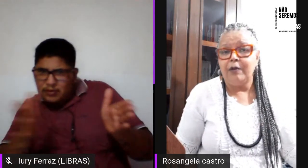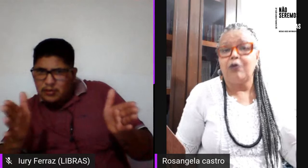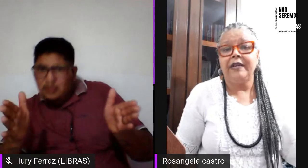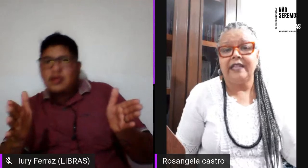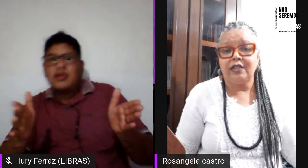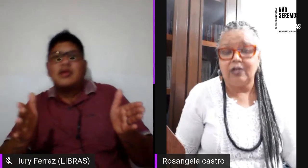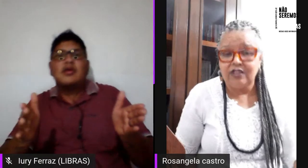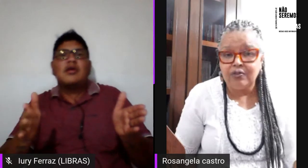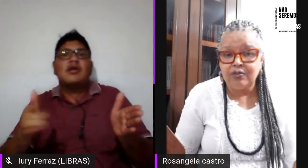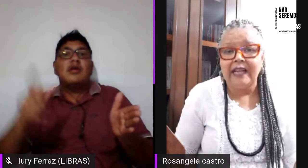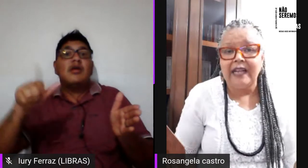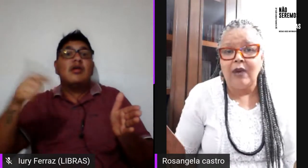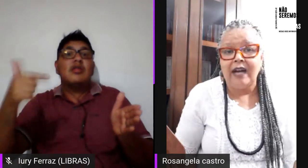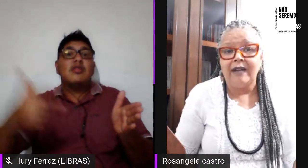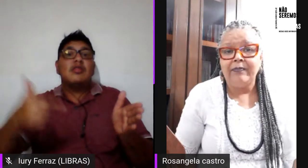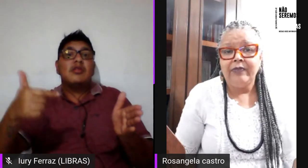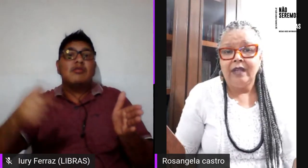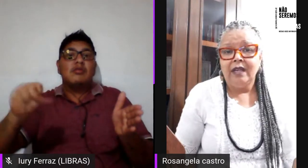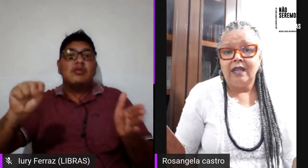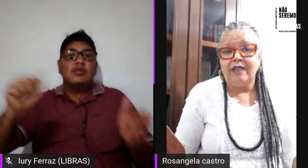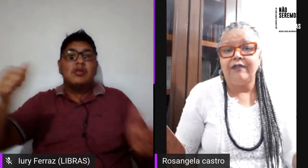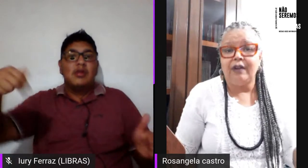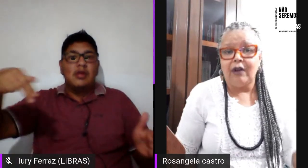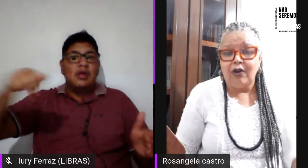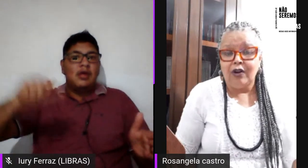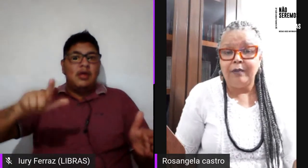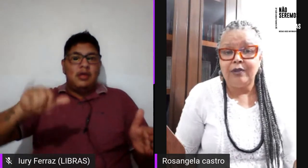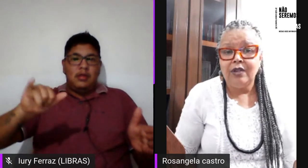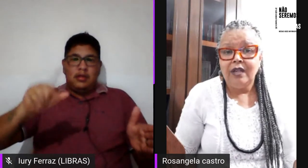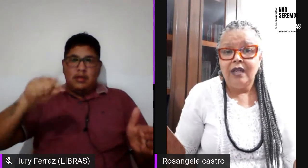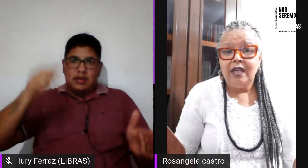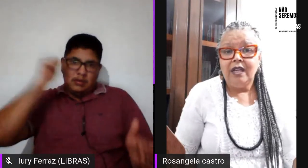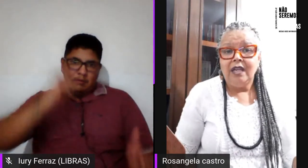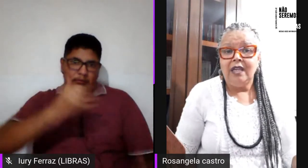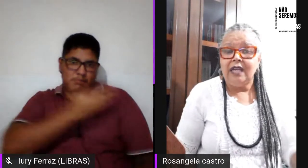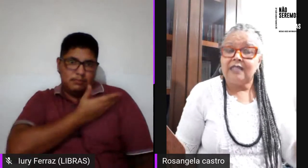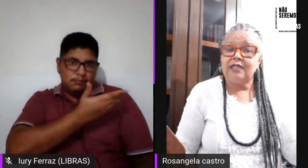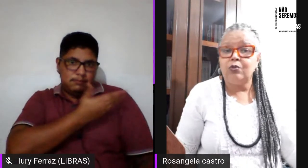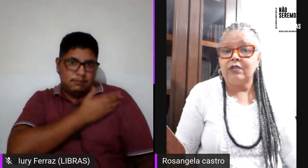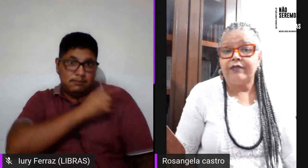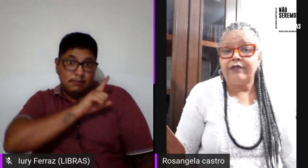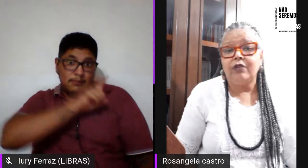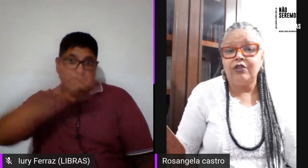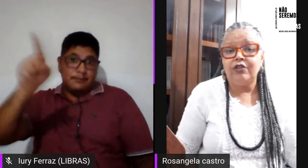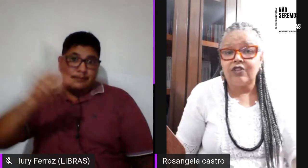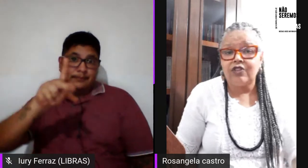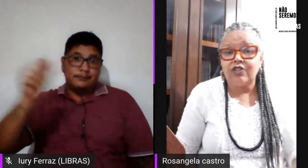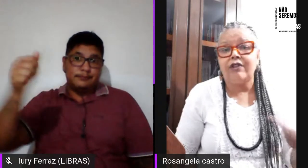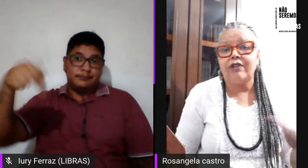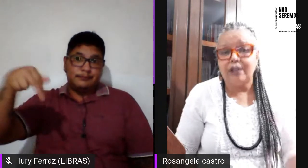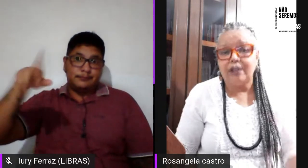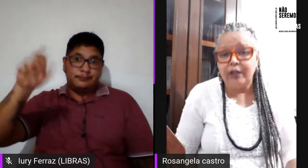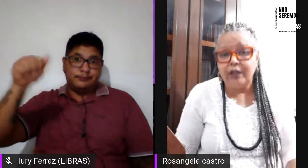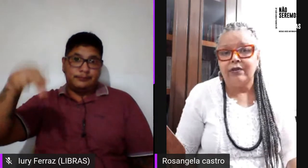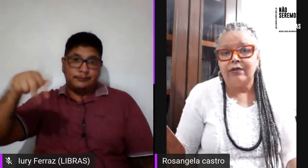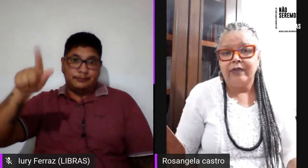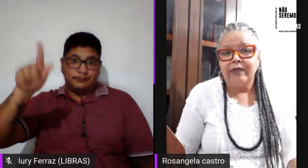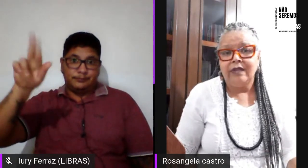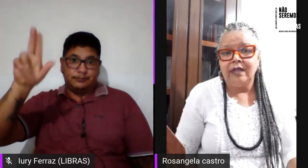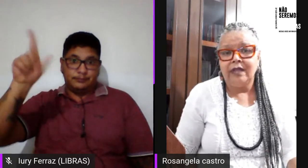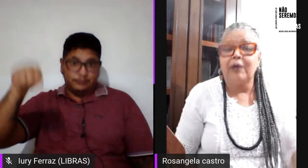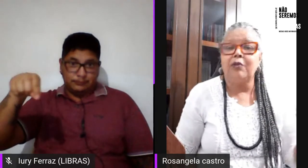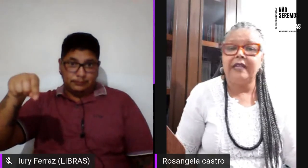foi uma companheira nossa de Paranaguá que veio a óbito e a segunda foi no Rio de Janeiro em 98,